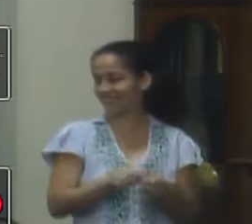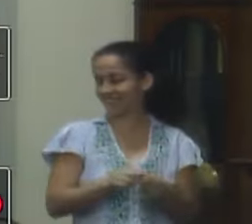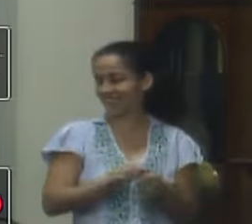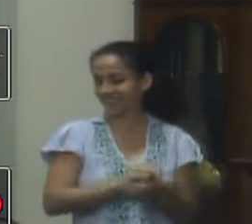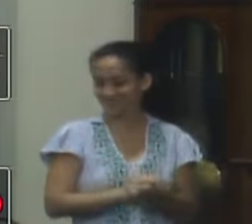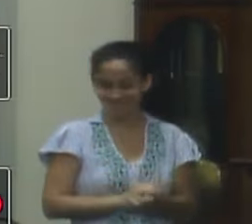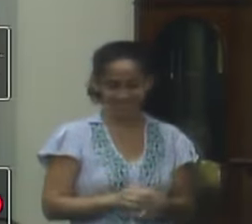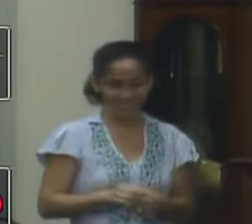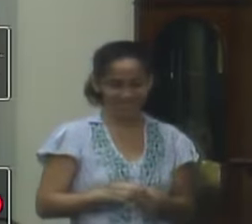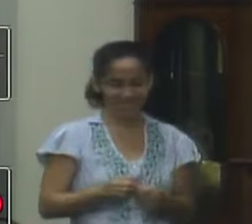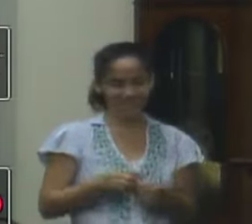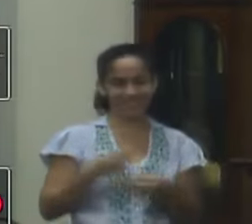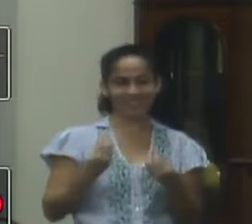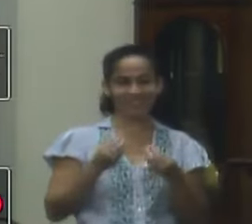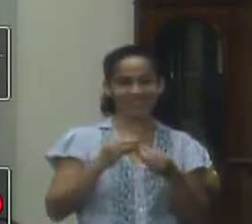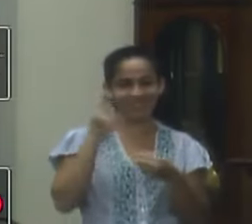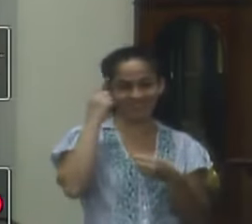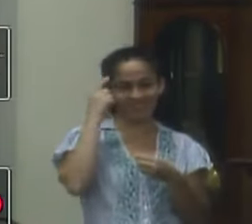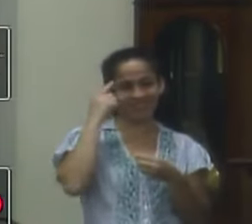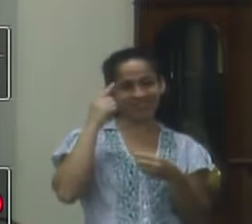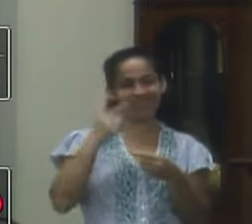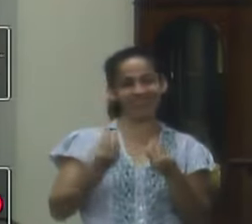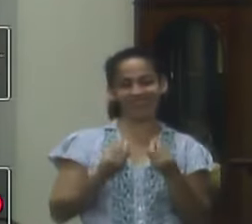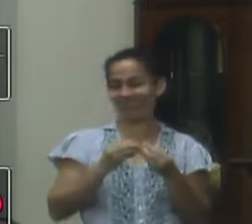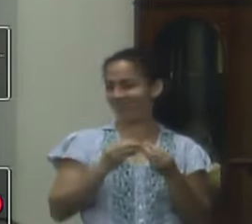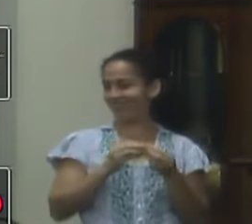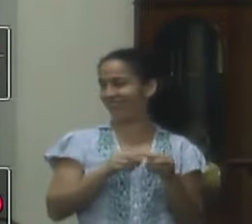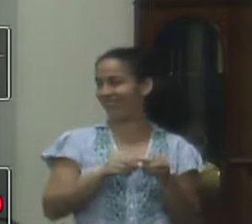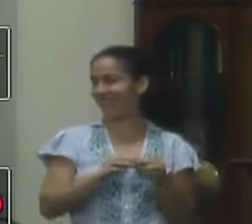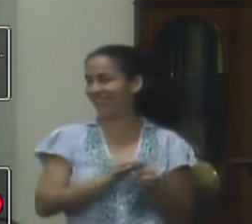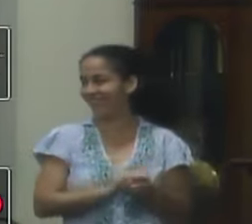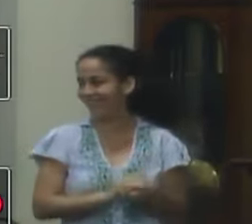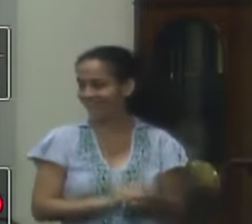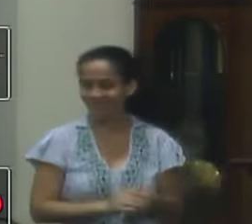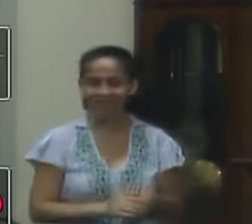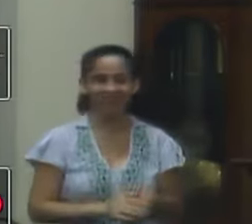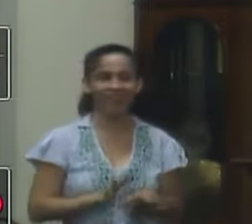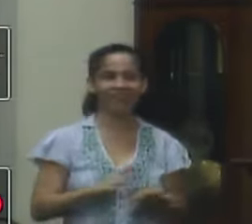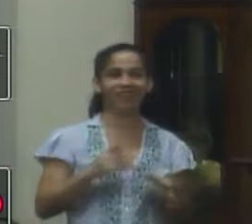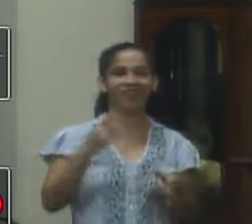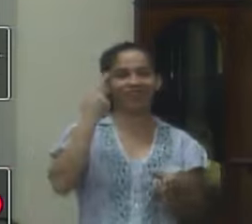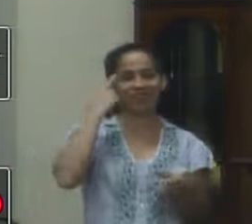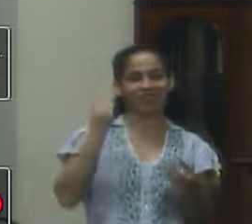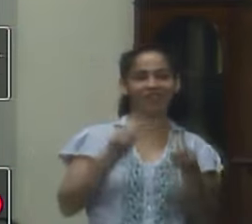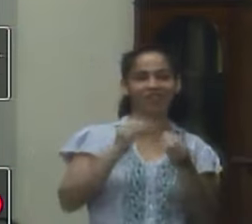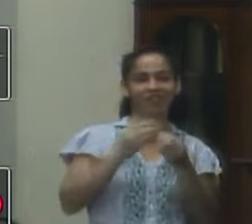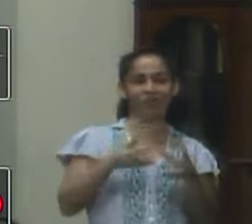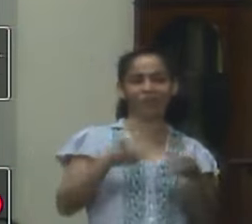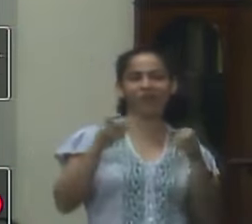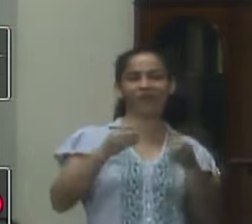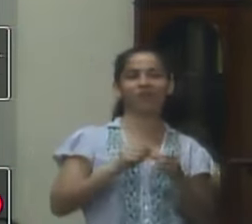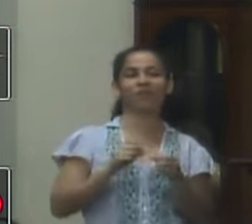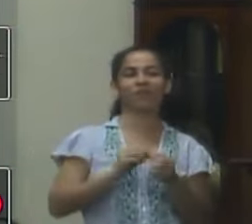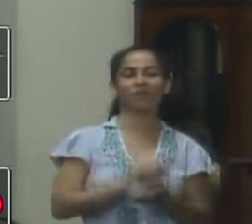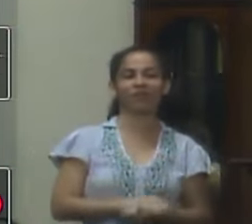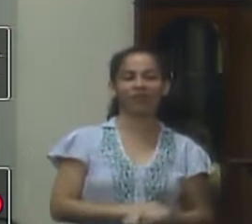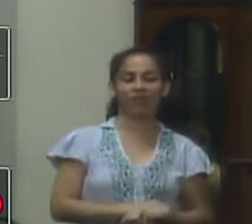comunicando a vocês nessas ideias nesses sonhos mas que realmente a gente está percebendo que está